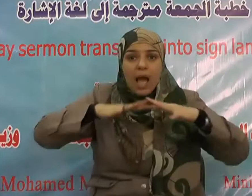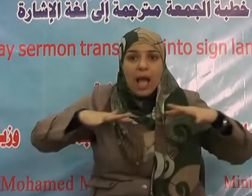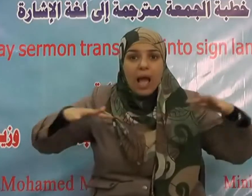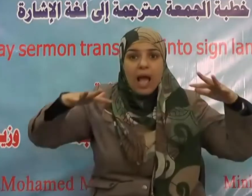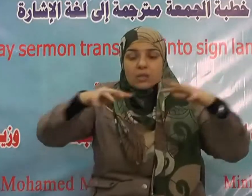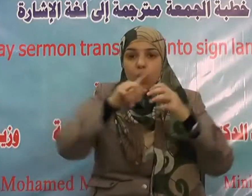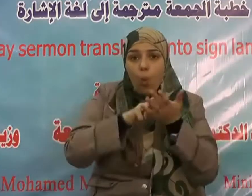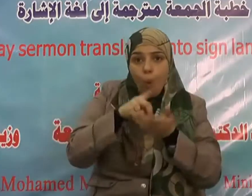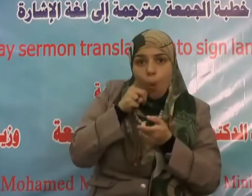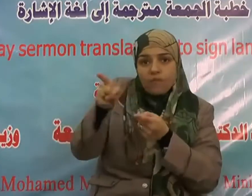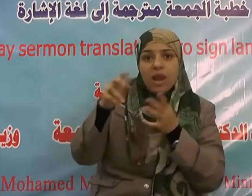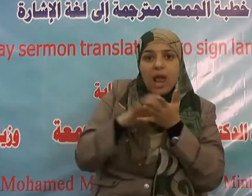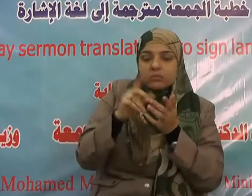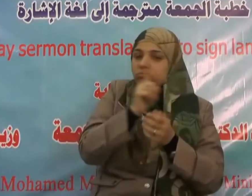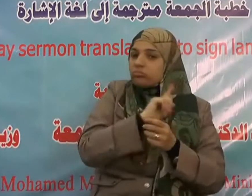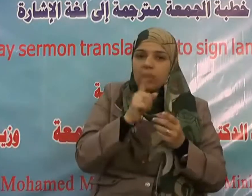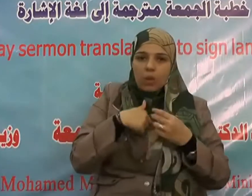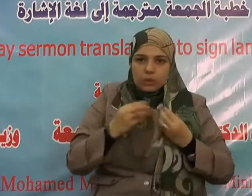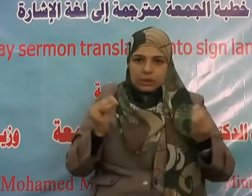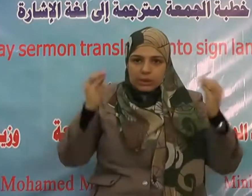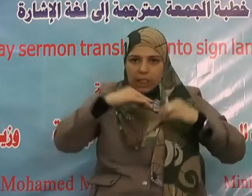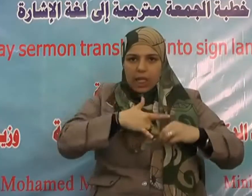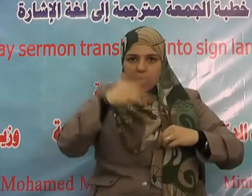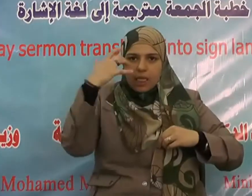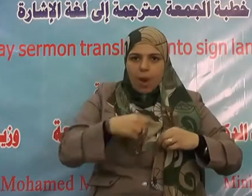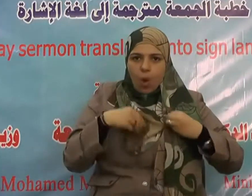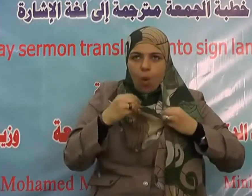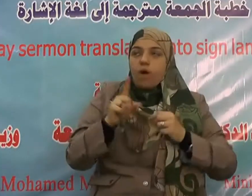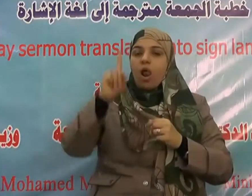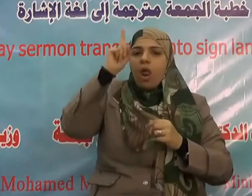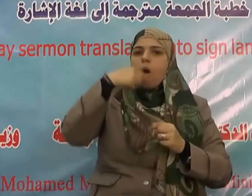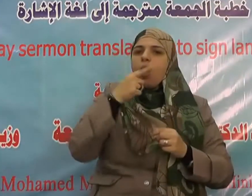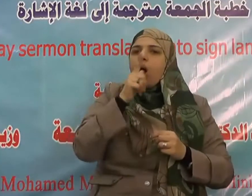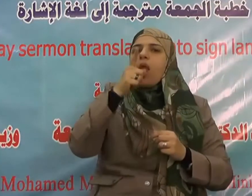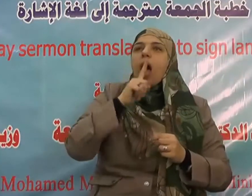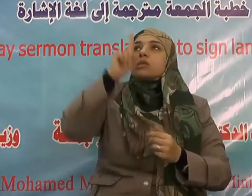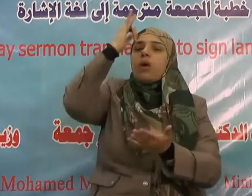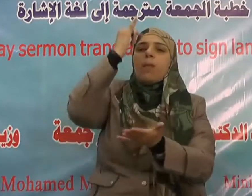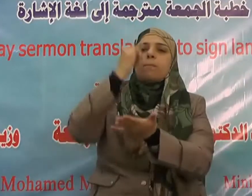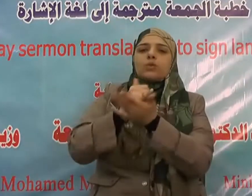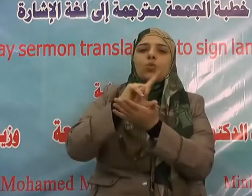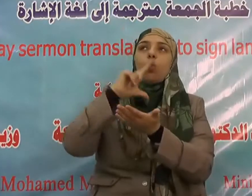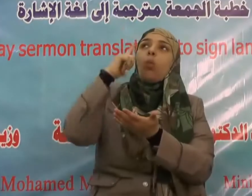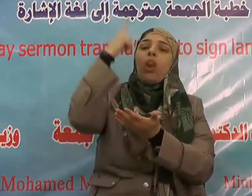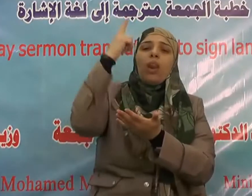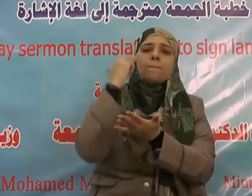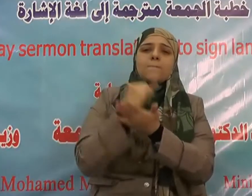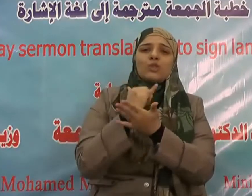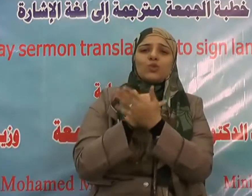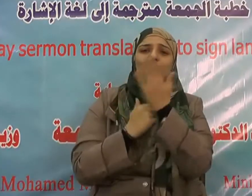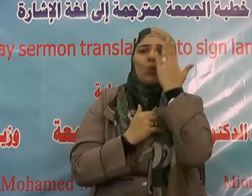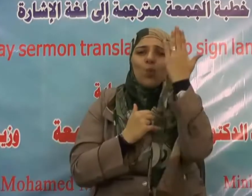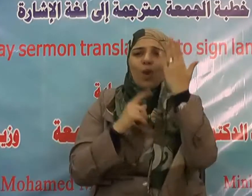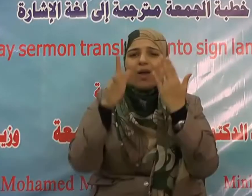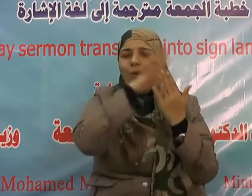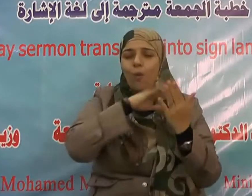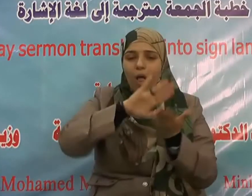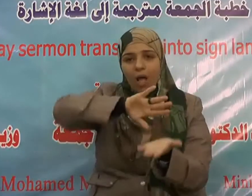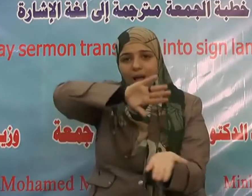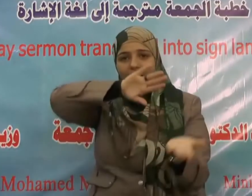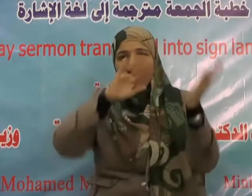أخبركم بشيء إذا نزل برجل منكم كرب أو بلاء من بلاي الدنيا